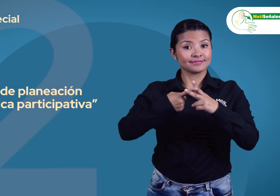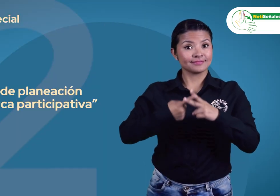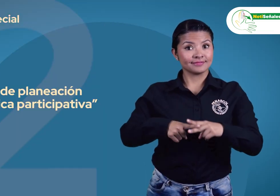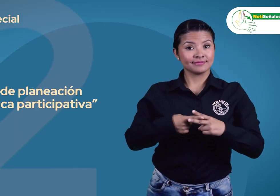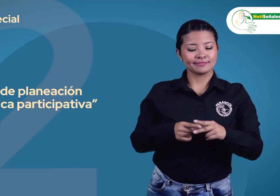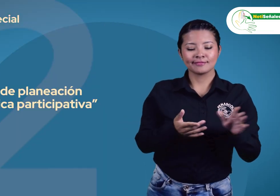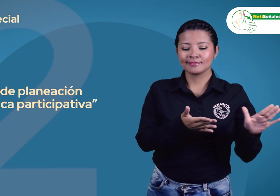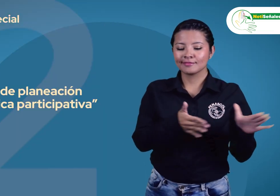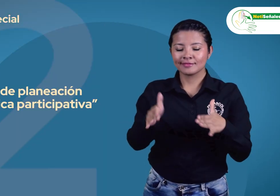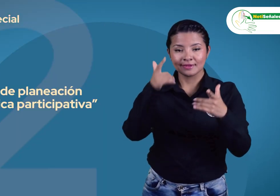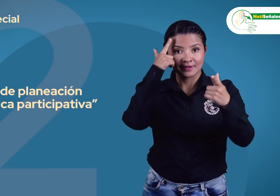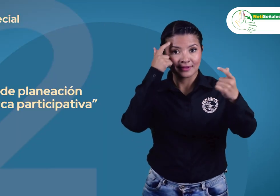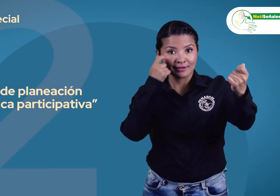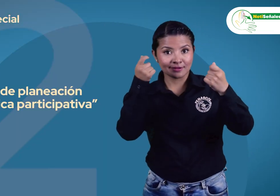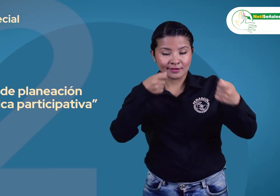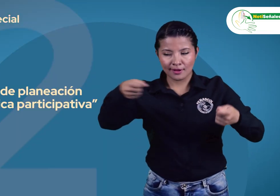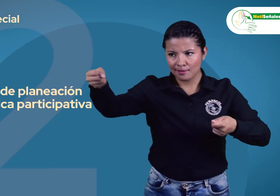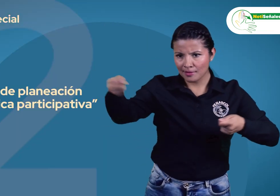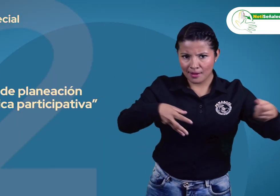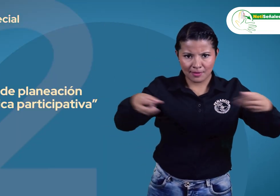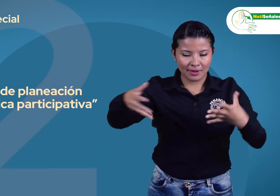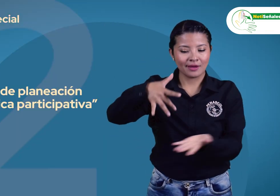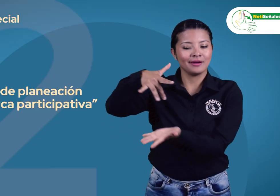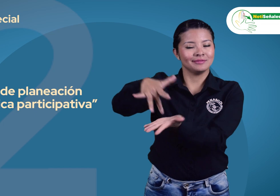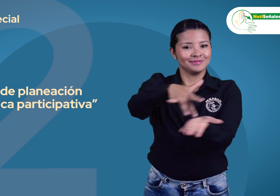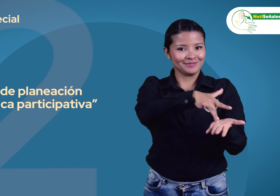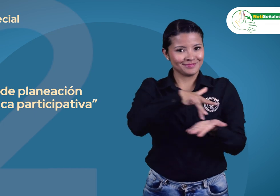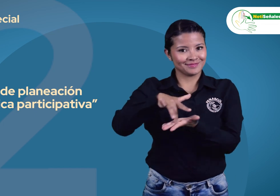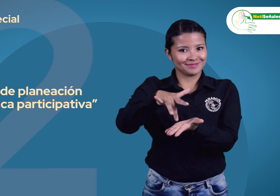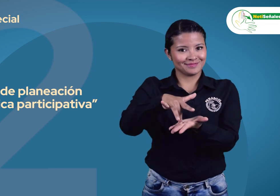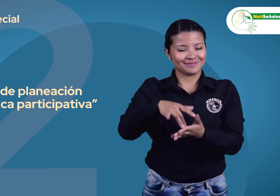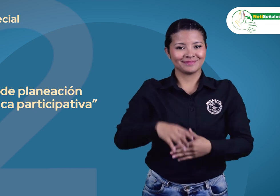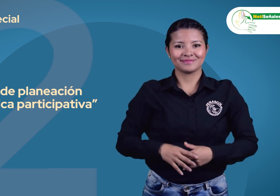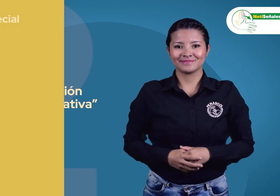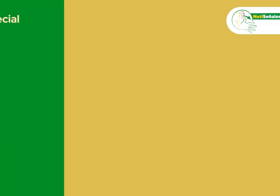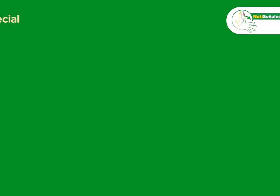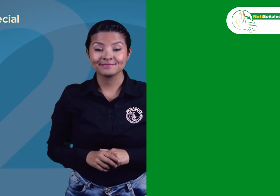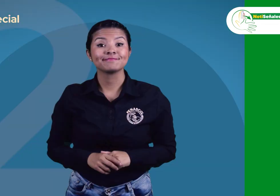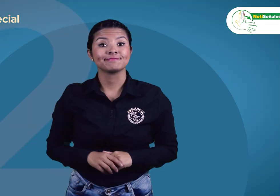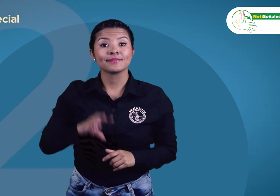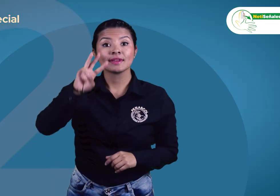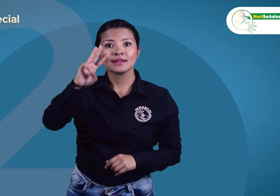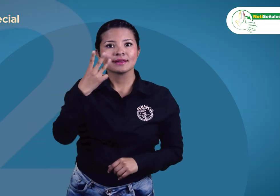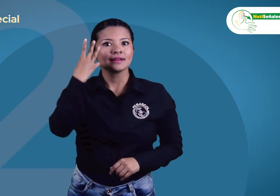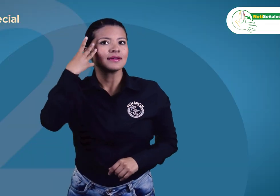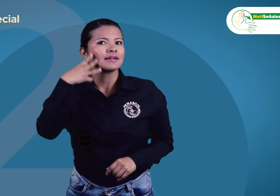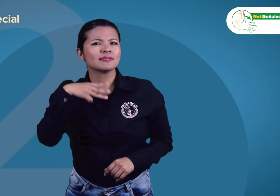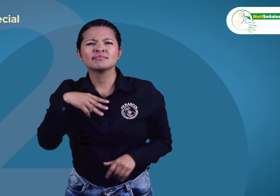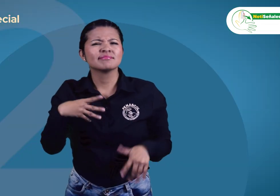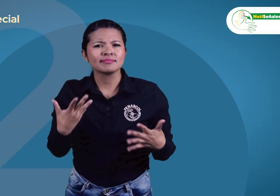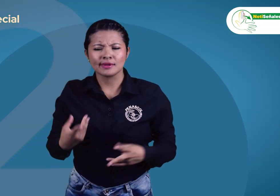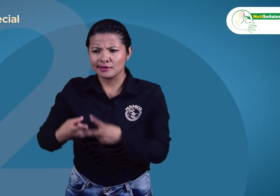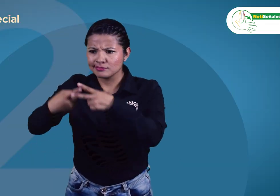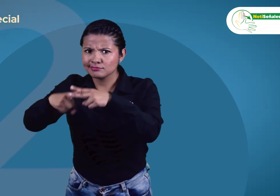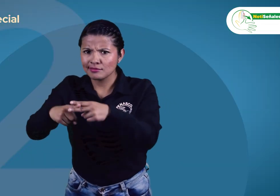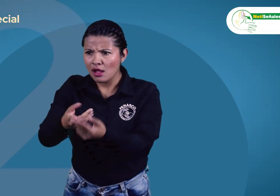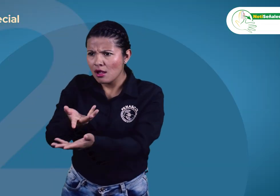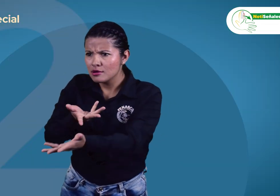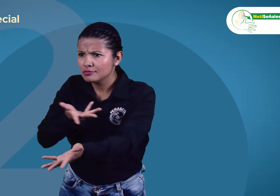ayer de planeación estratégica participativa en este taller el cual se realizó